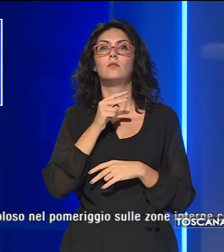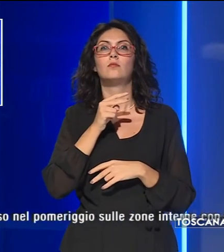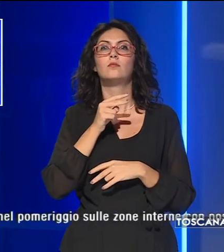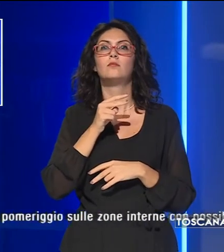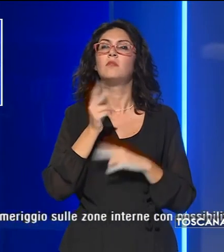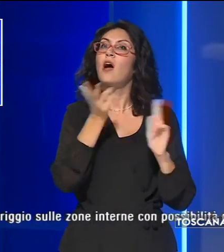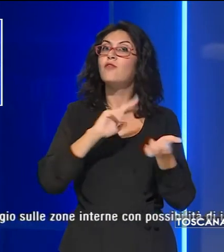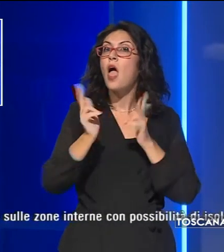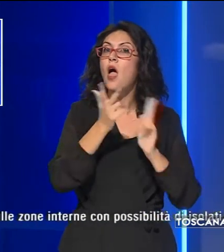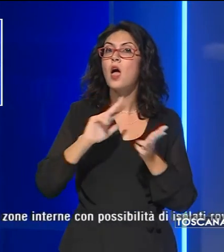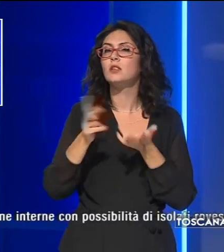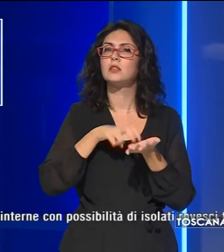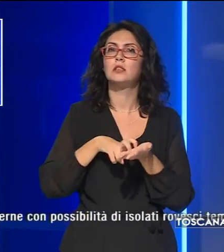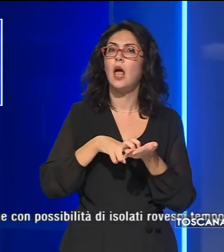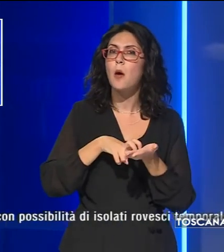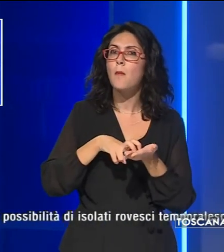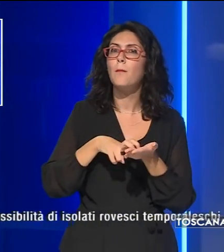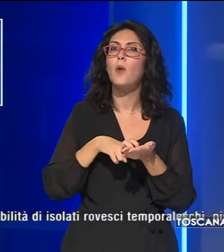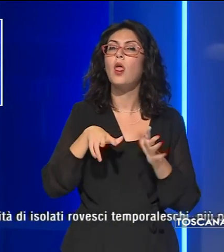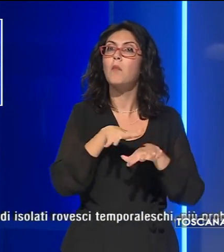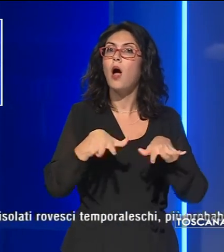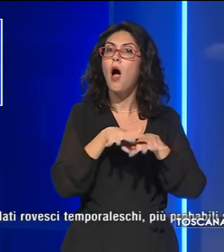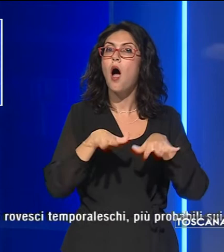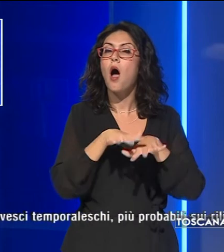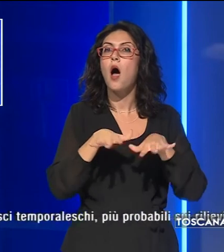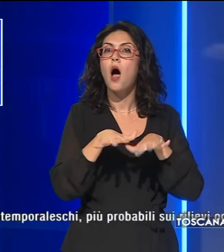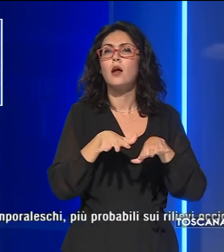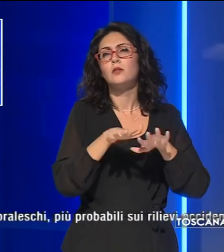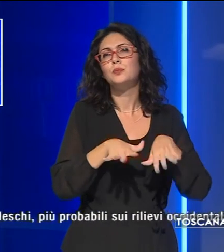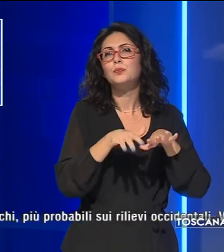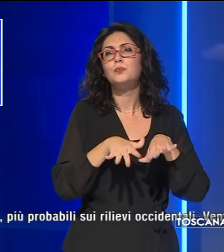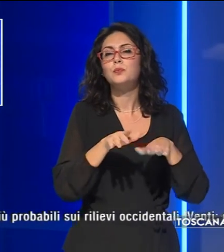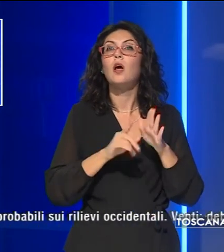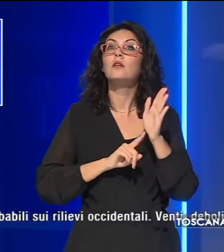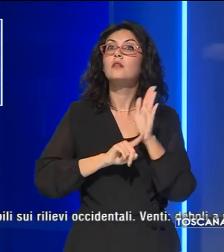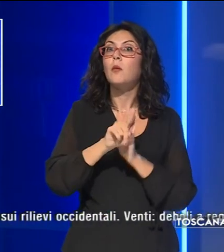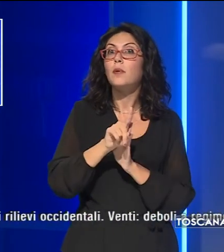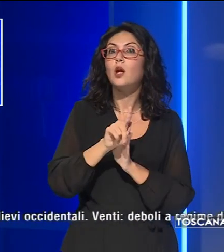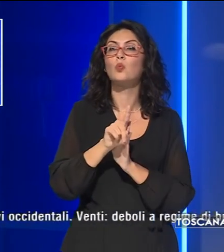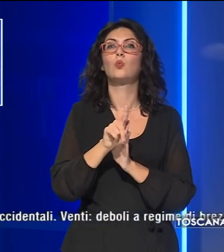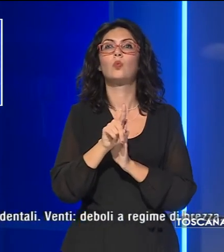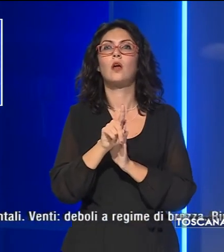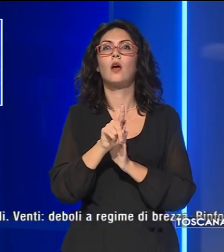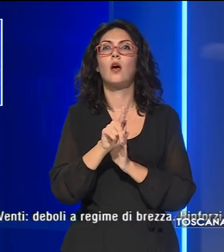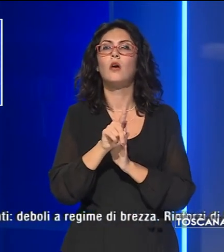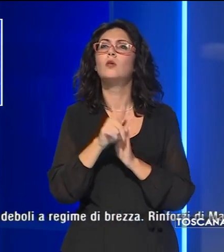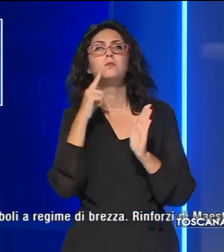i venti sono deboli i mari poco mossi e per quanto riguarda le temperature